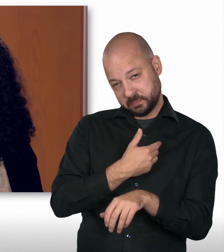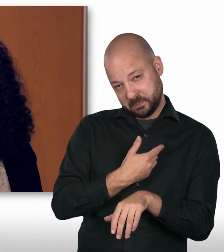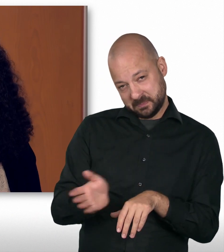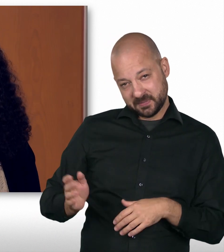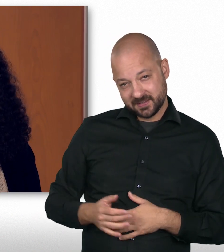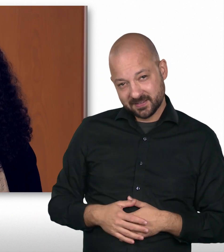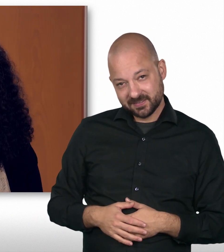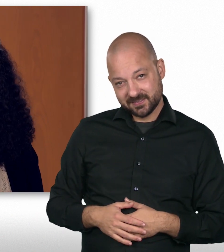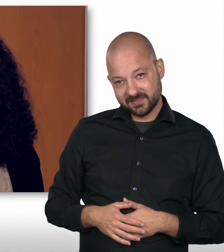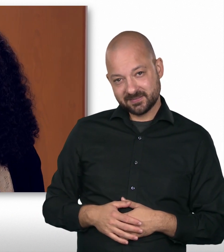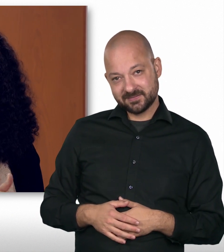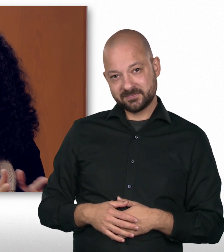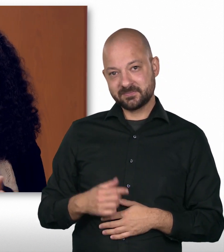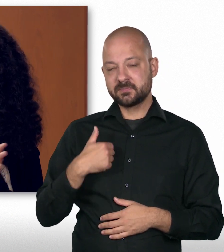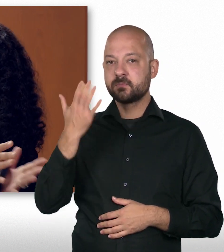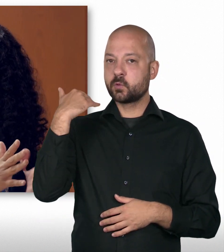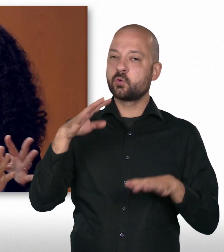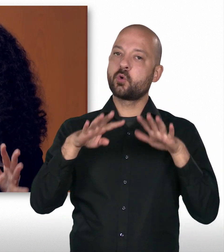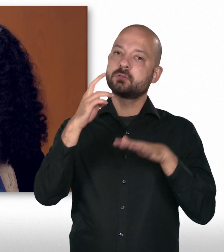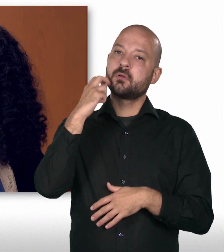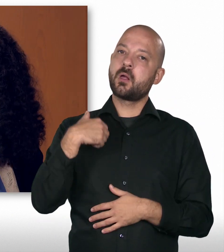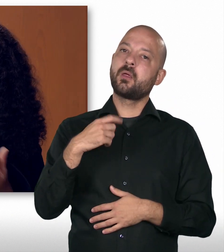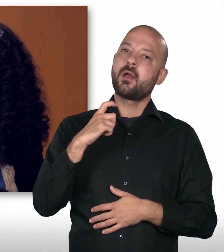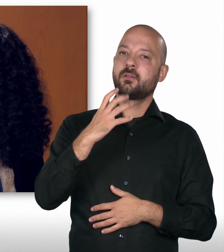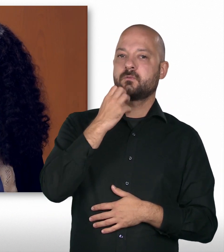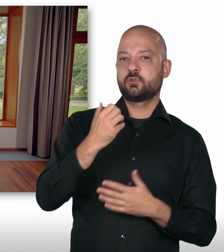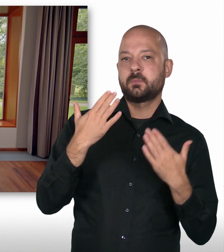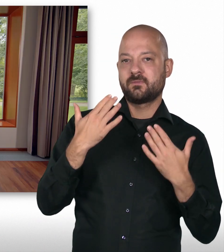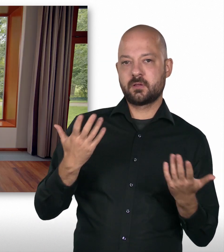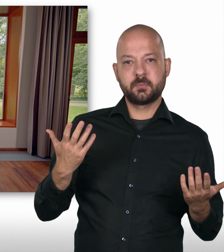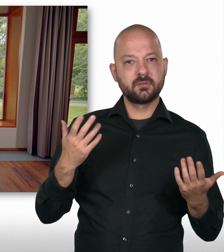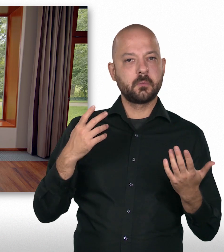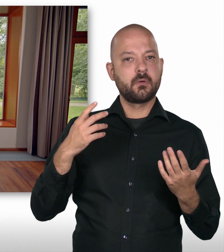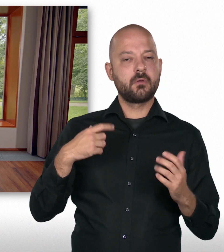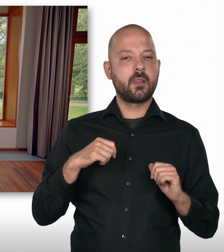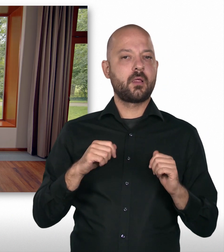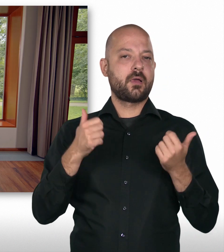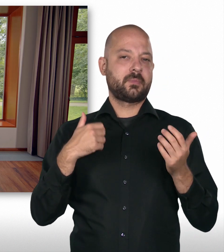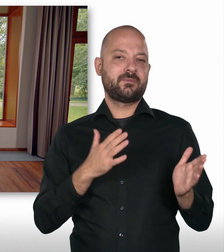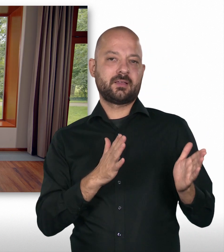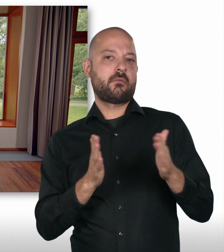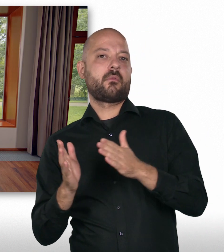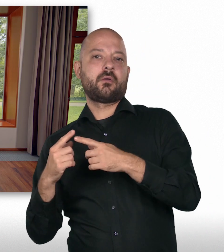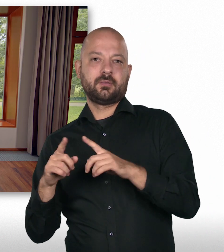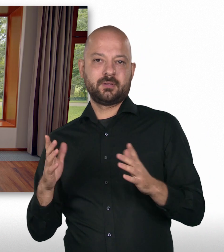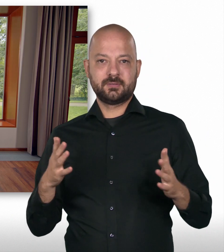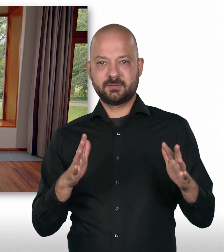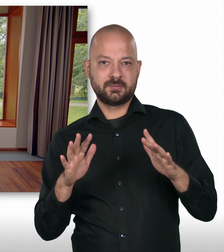19 schon bewerben wollen, aber mein Lebensweg ging anders und ich bin dann erst mit Mitte 40 ins Auswärtigen Amt gekommen. Aber ich weiß auch von